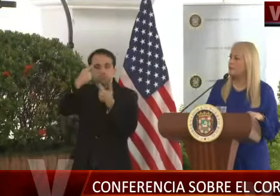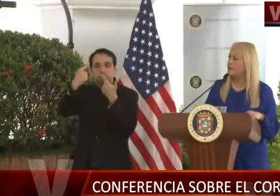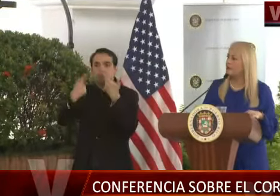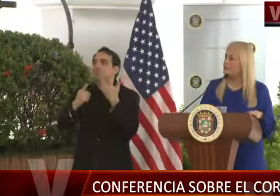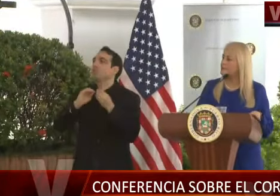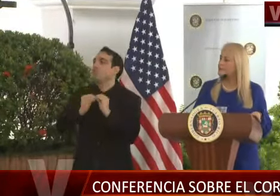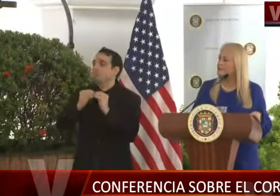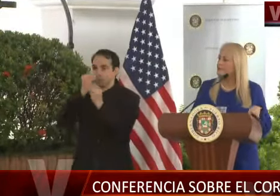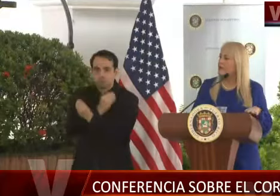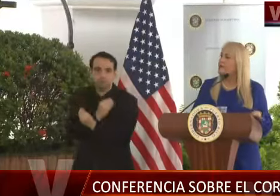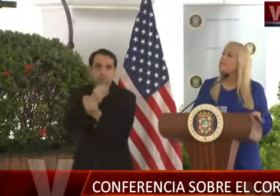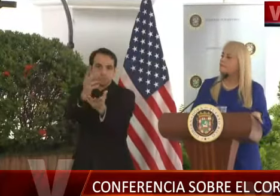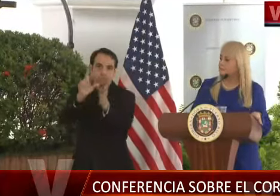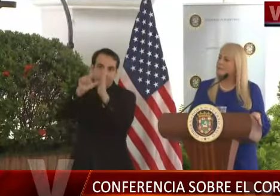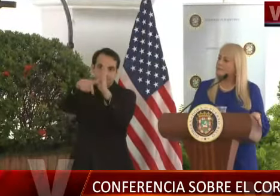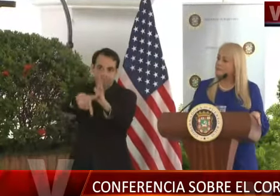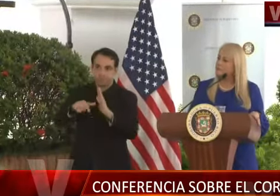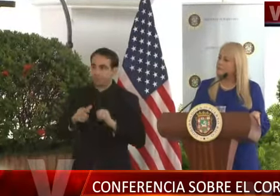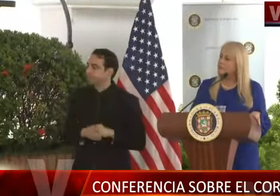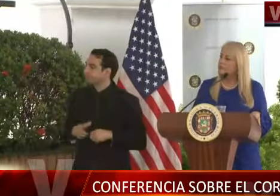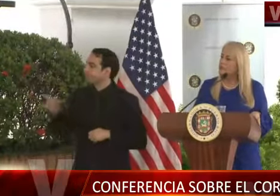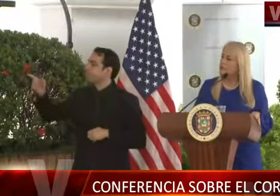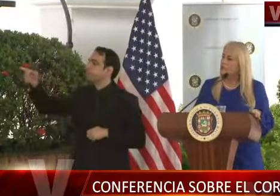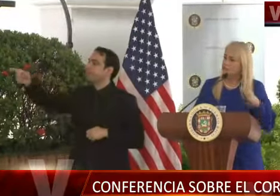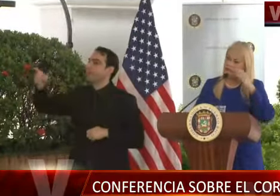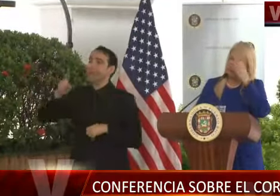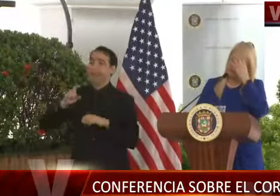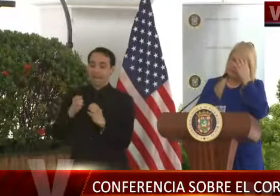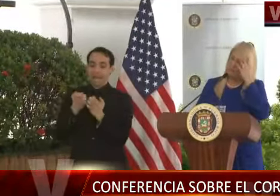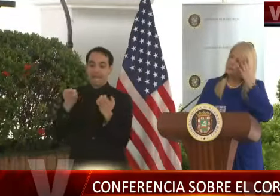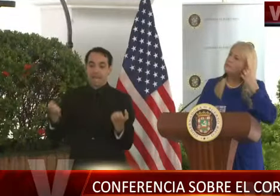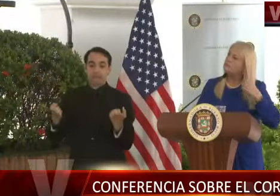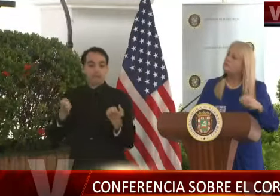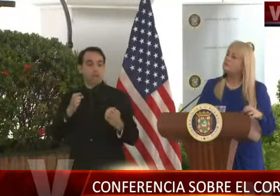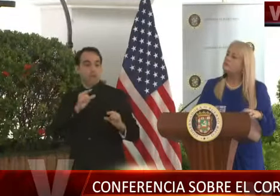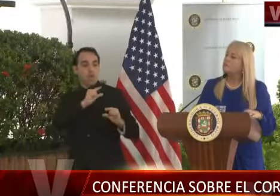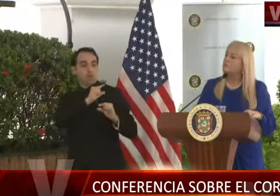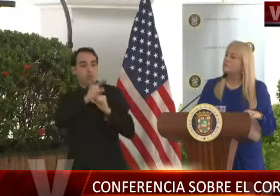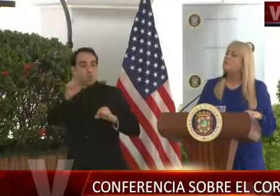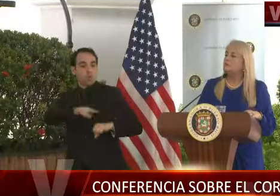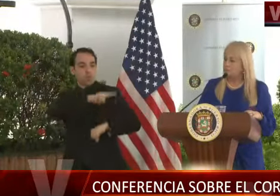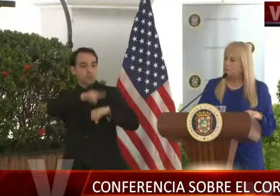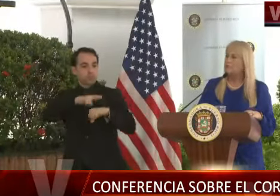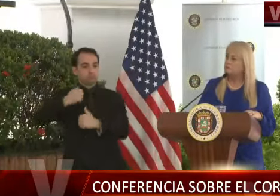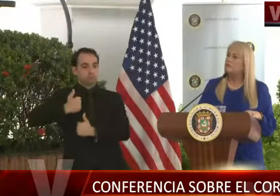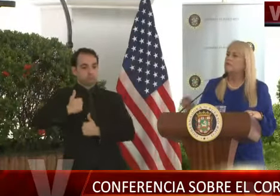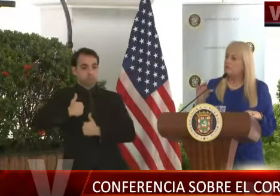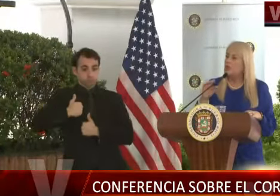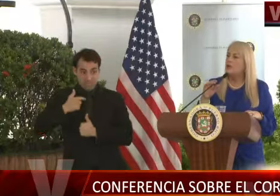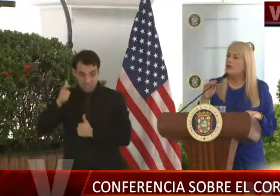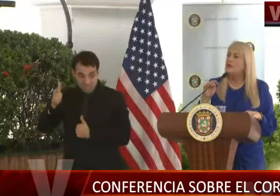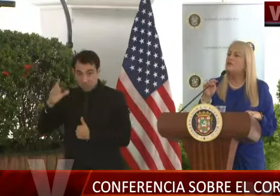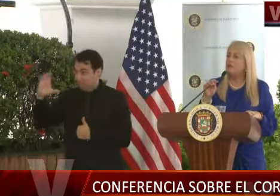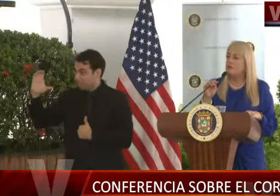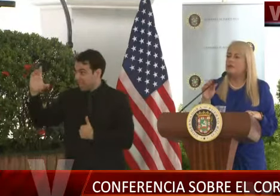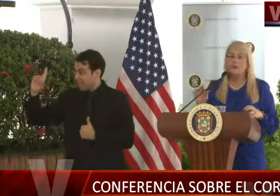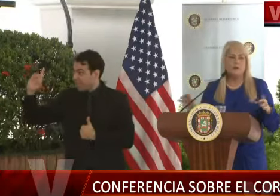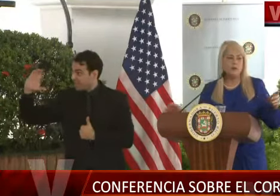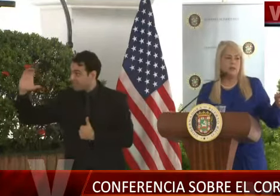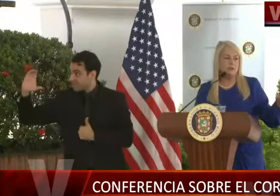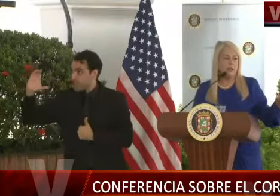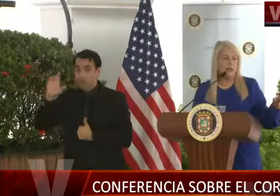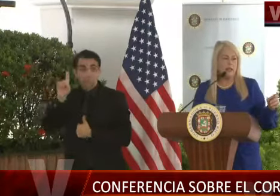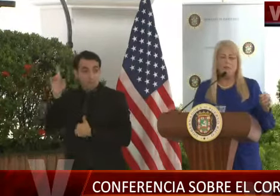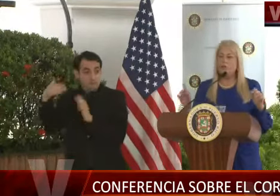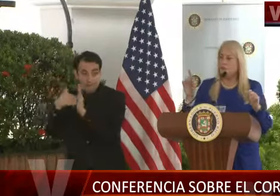esa línea, el equipo que está utilizando la Guardia Nacional en los aeropuertos, ¿eso parte de los mil kits que le dio CDC a Salud? Sí, es